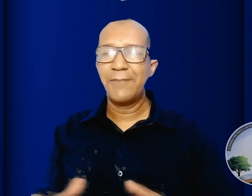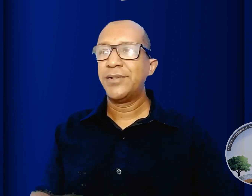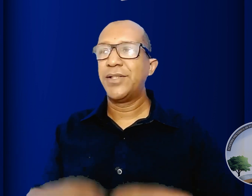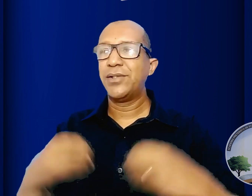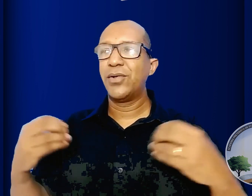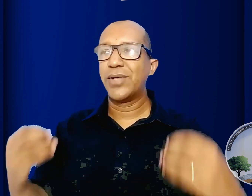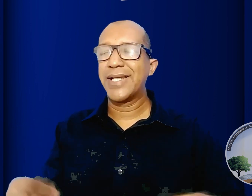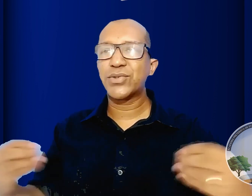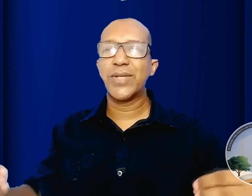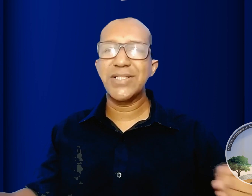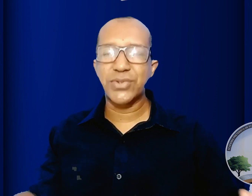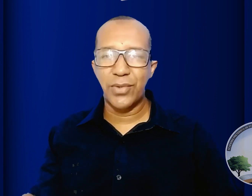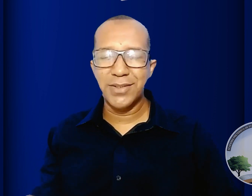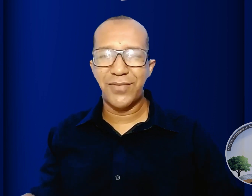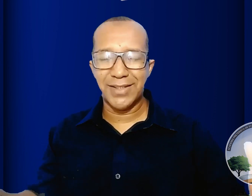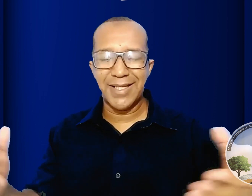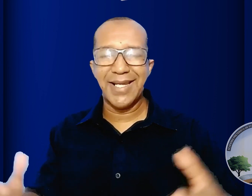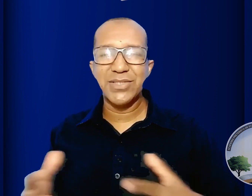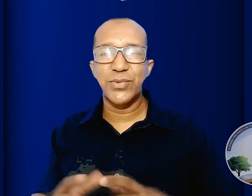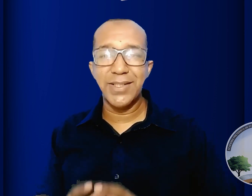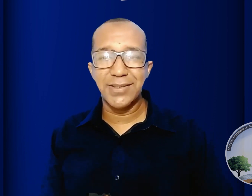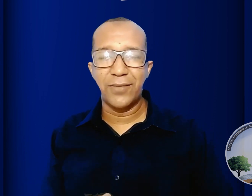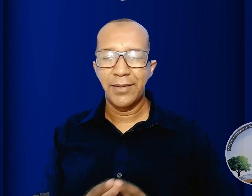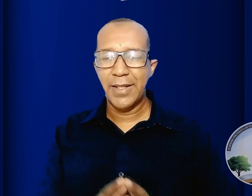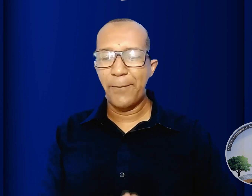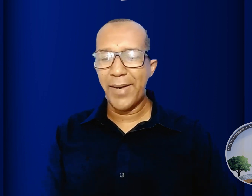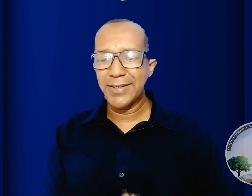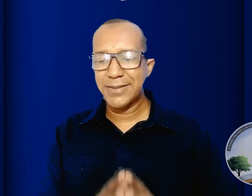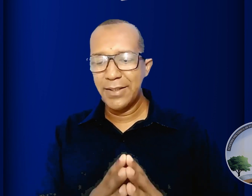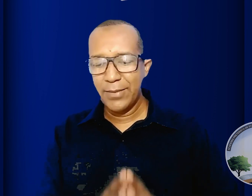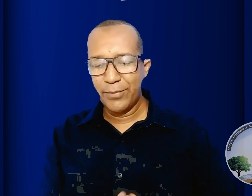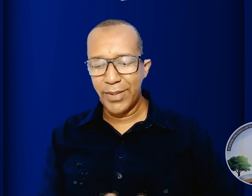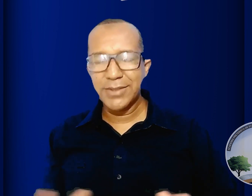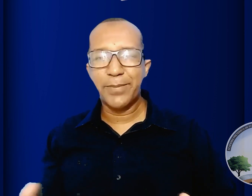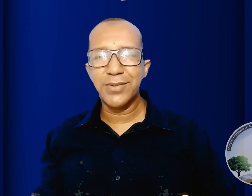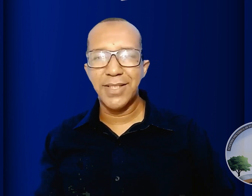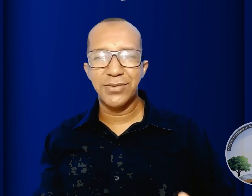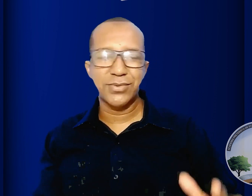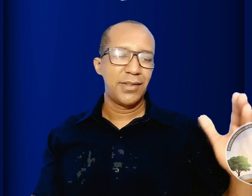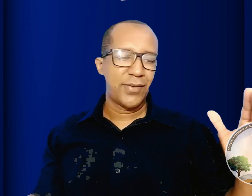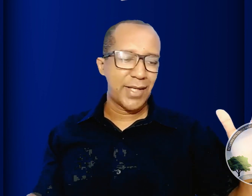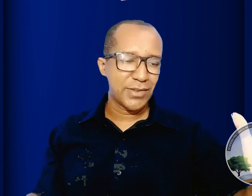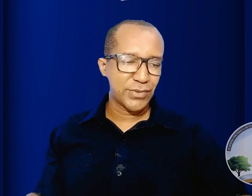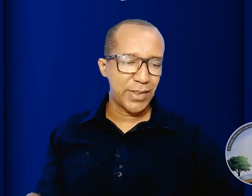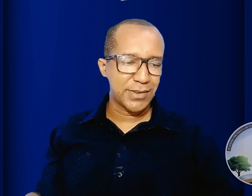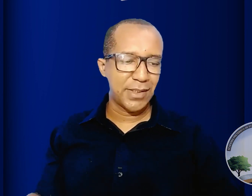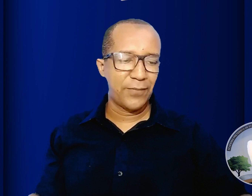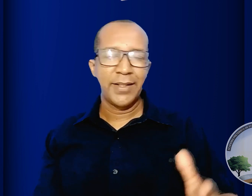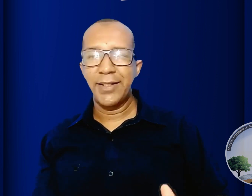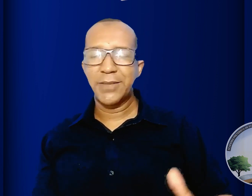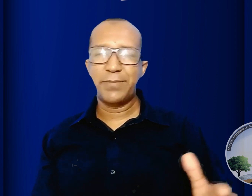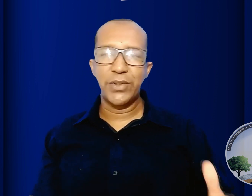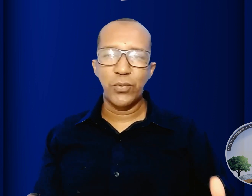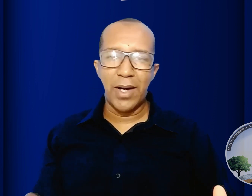de ressurreições fala da ressurreição que passa por esse processo uma ressurreição espiritual